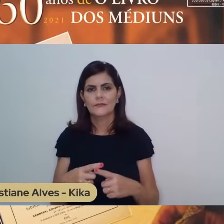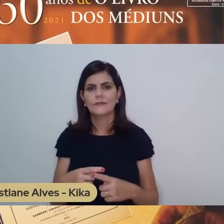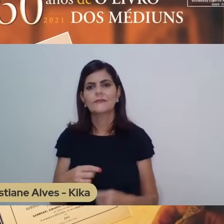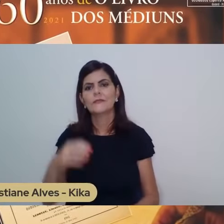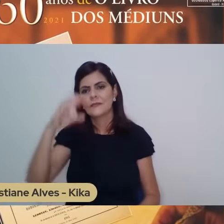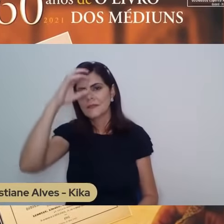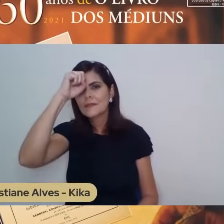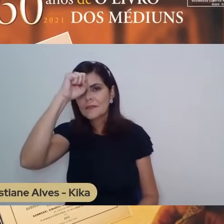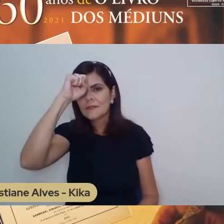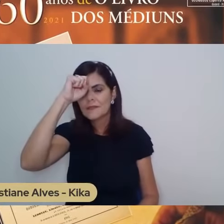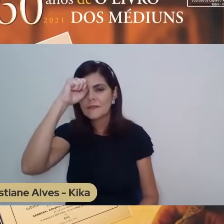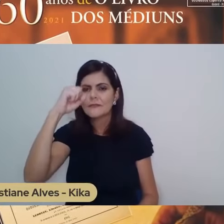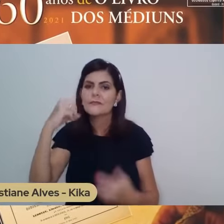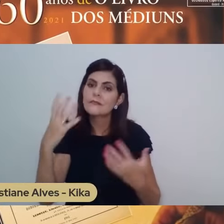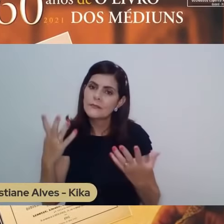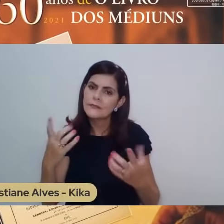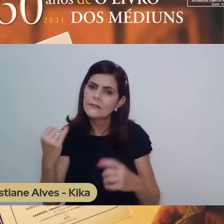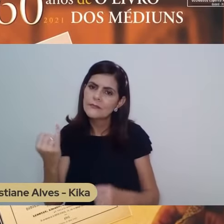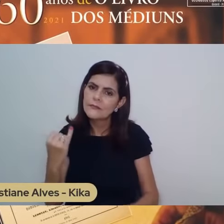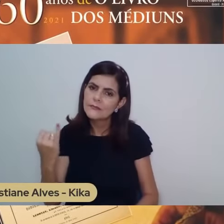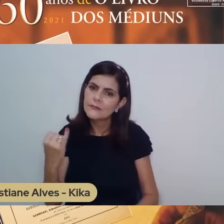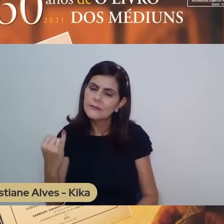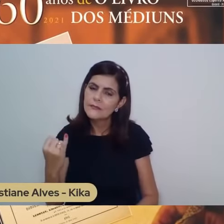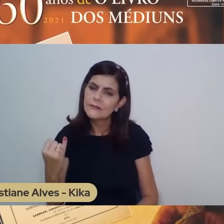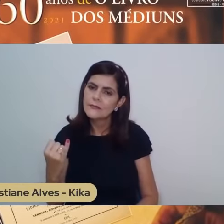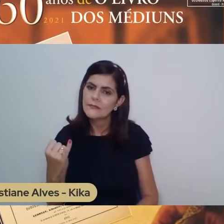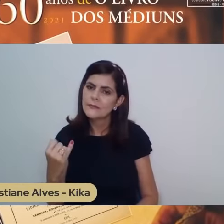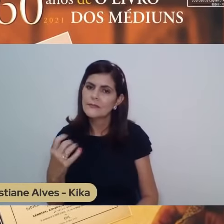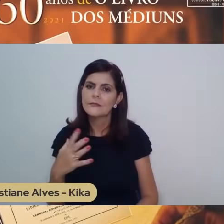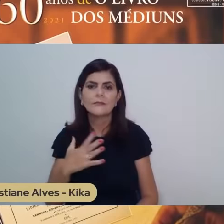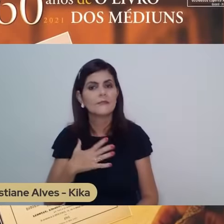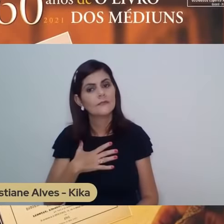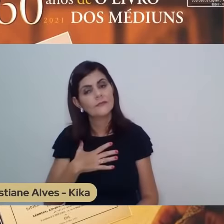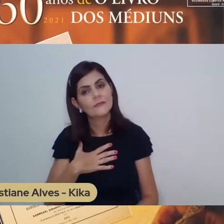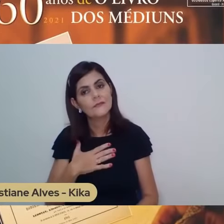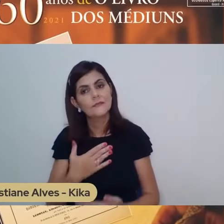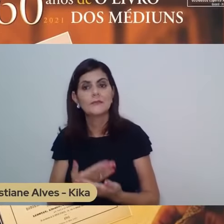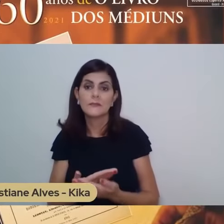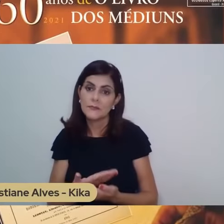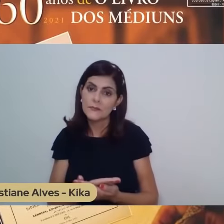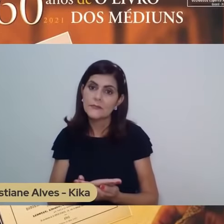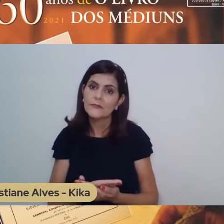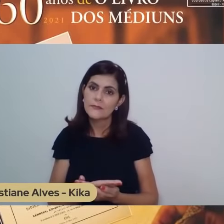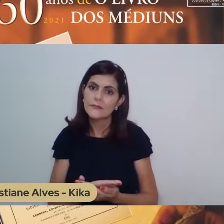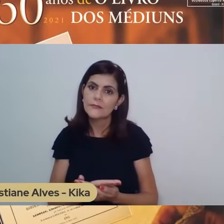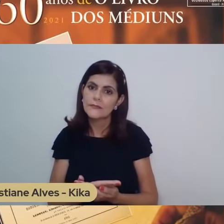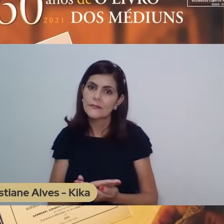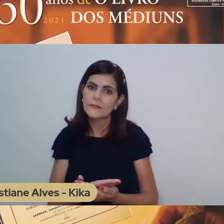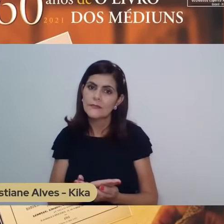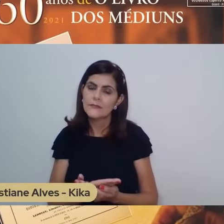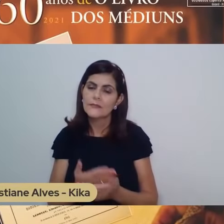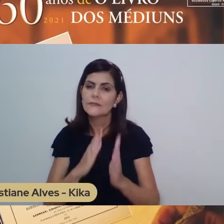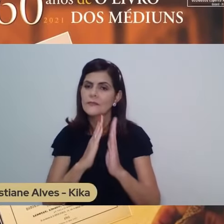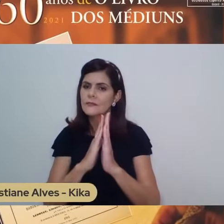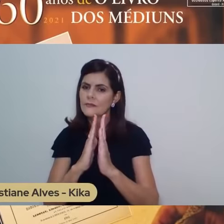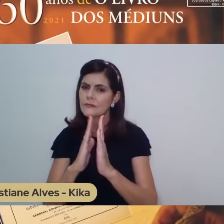Uma biblioteca empoeirada nos escaninhos da nossa mente. Um celeiro repleto de